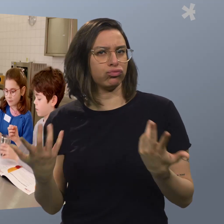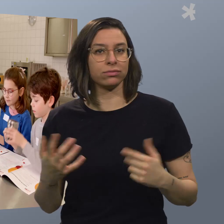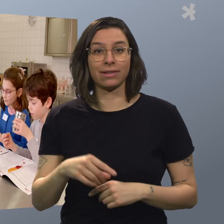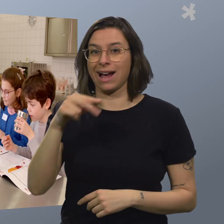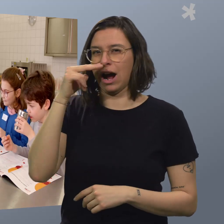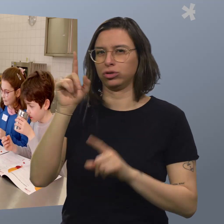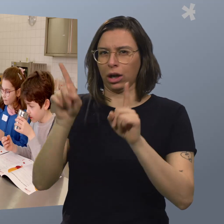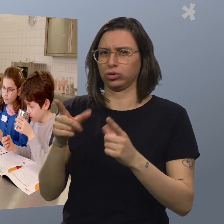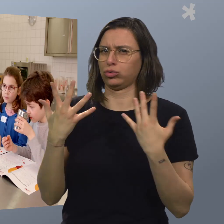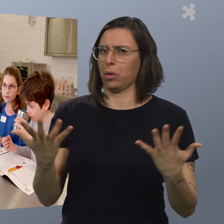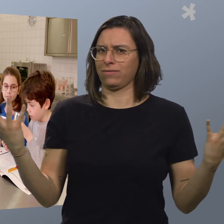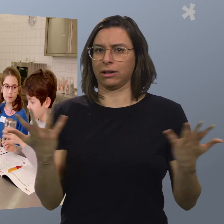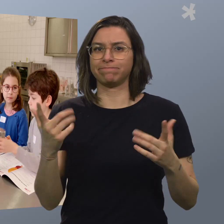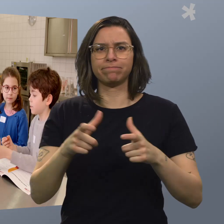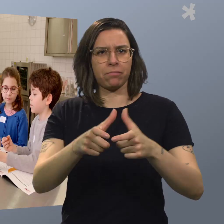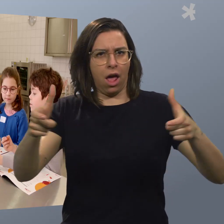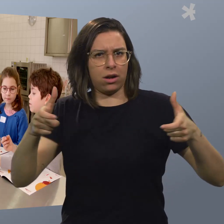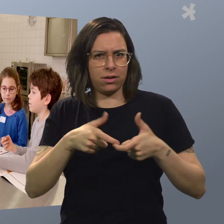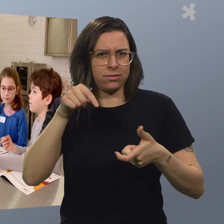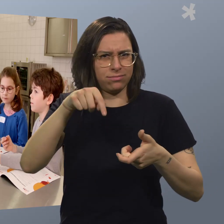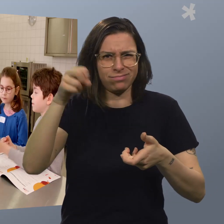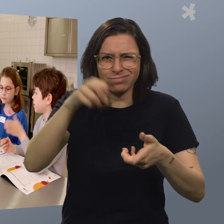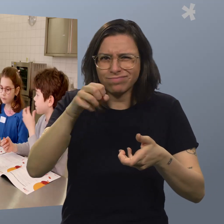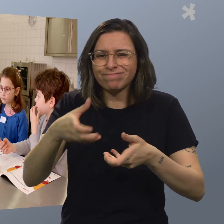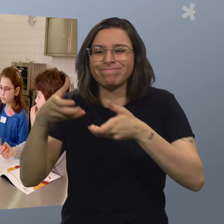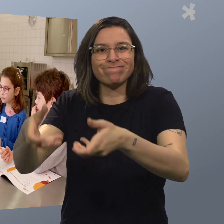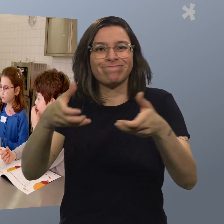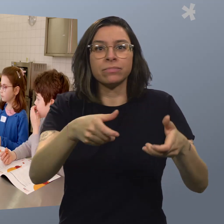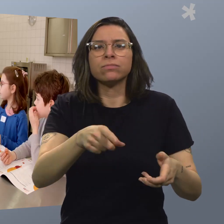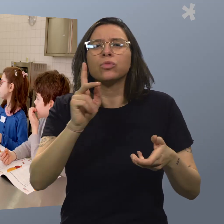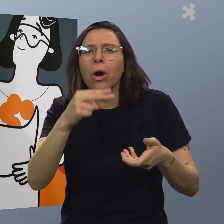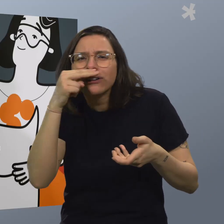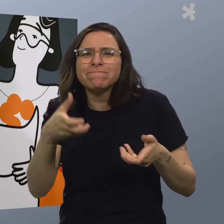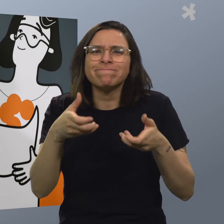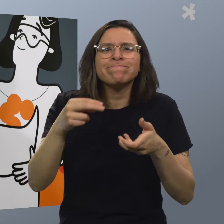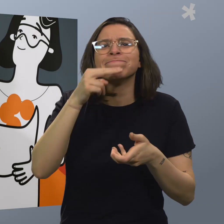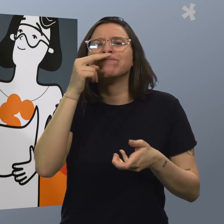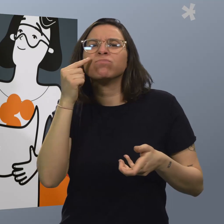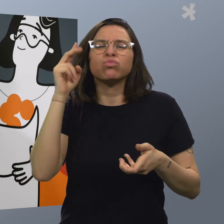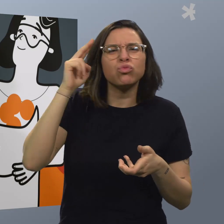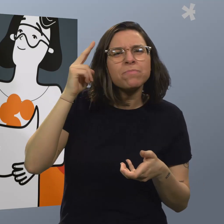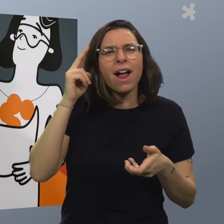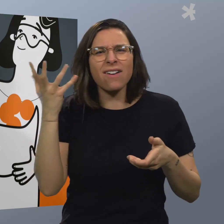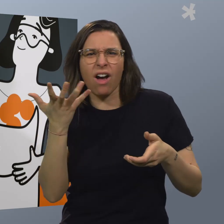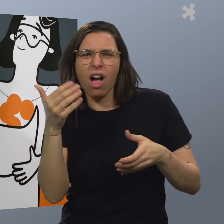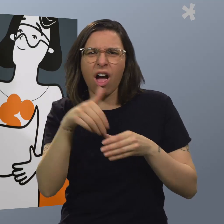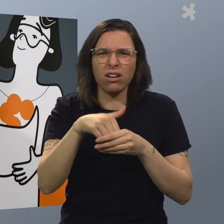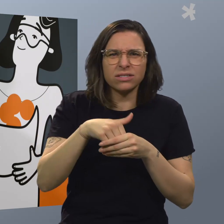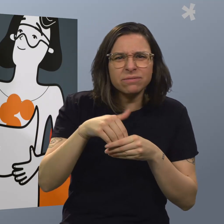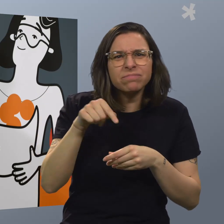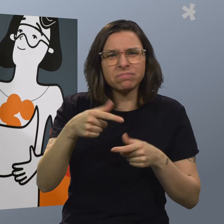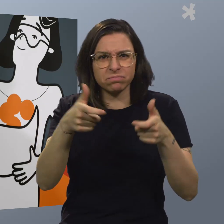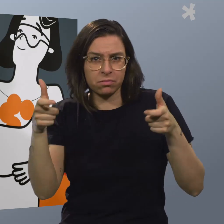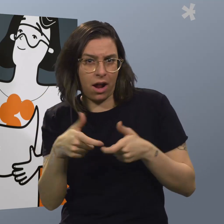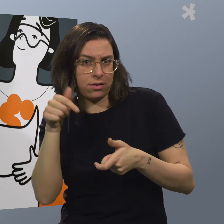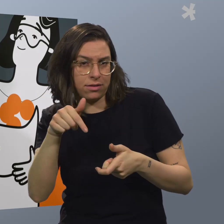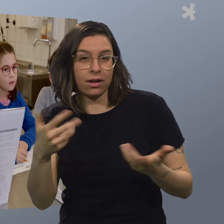Geruchsstationen ist es so, man hat hier ein paar Behälter. Die Leute riechen dran und versuchen zu erraten, was